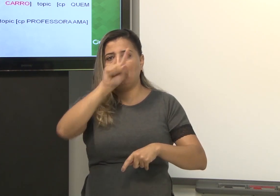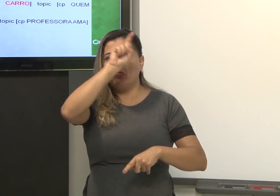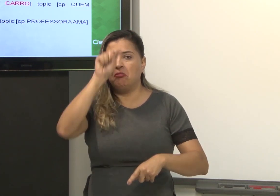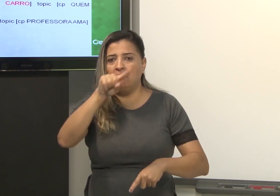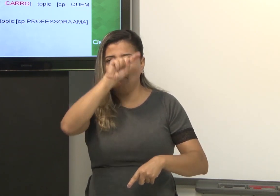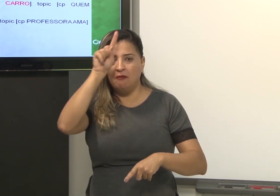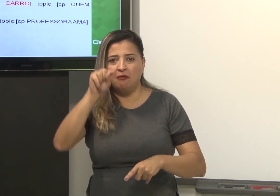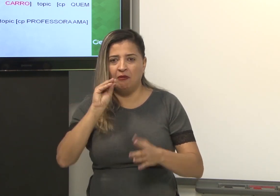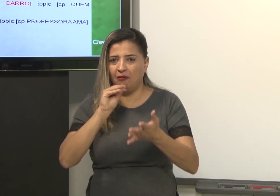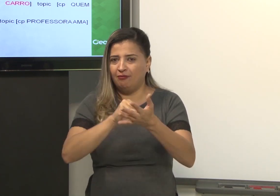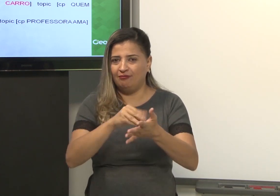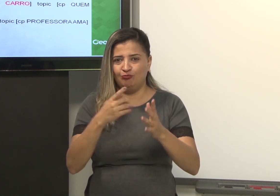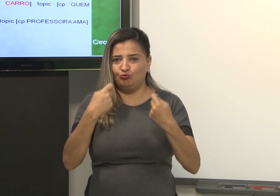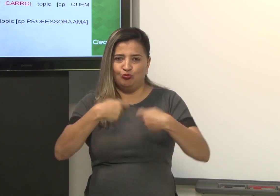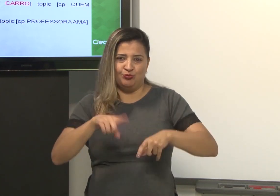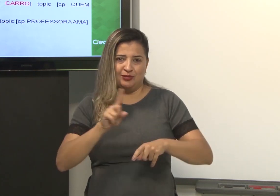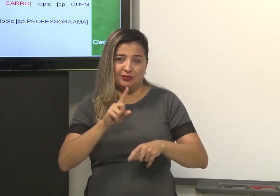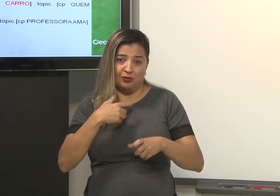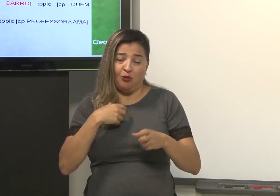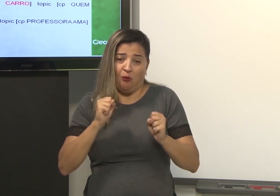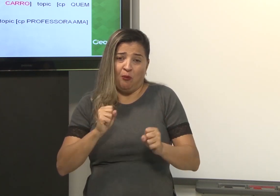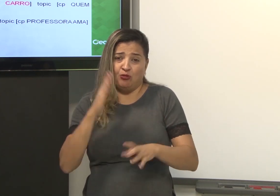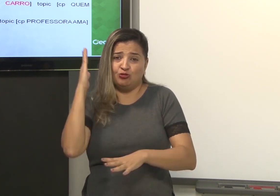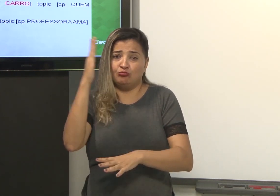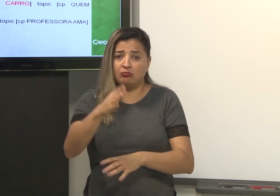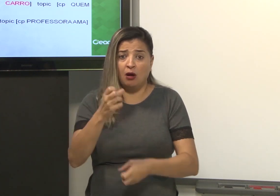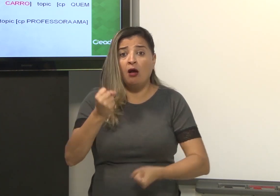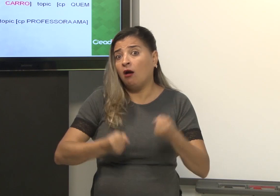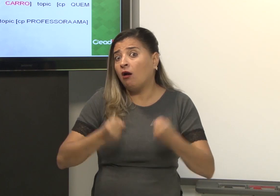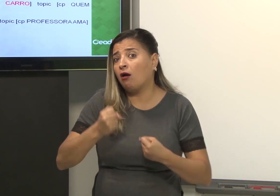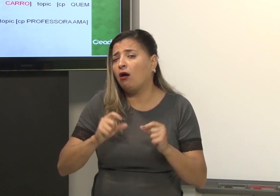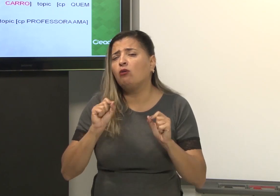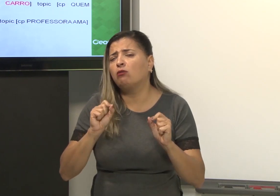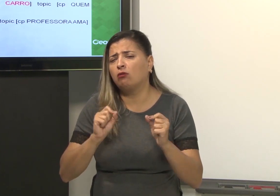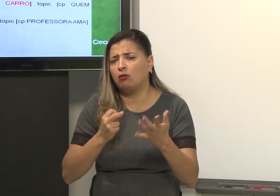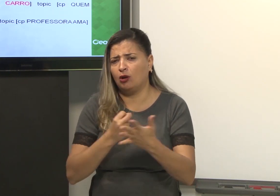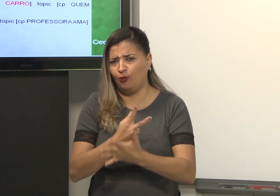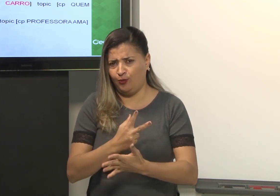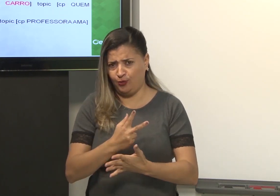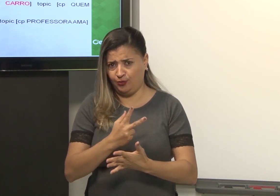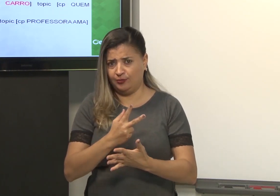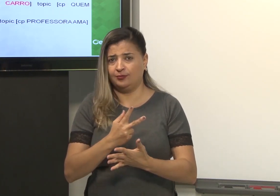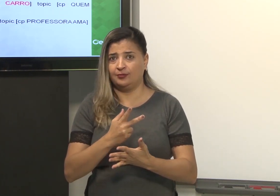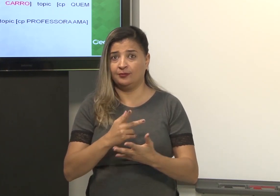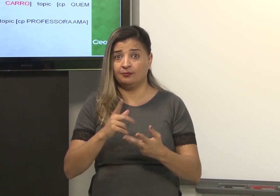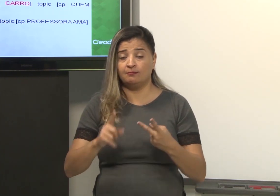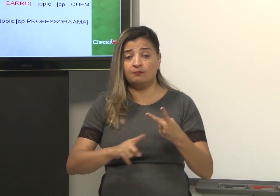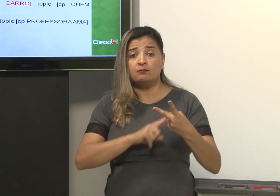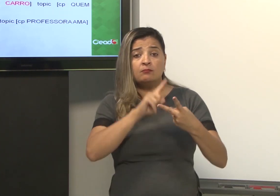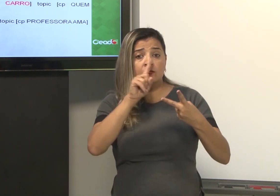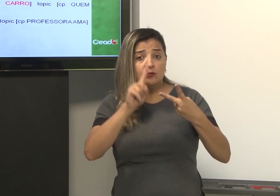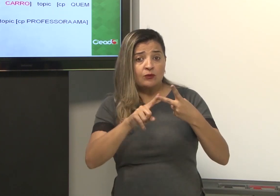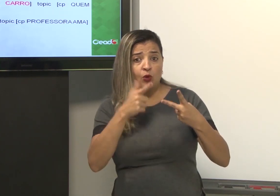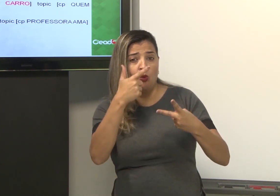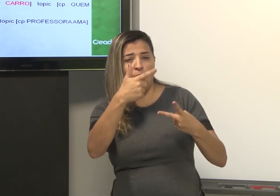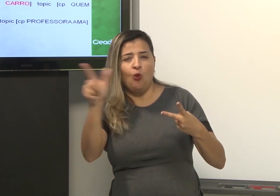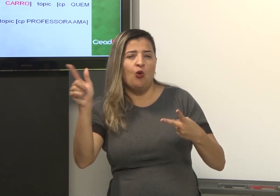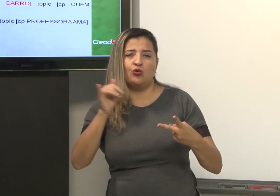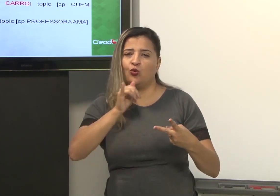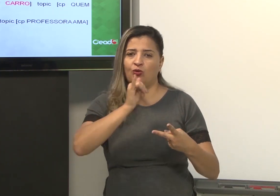Eu não preciso demarcar com a interrogação. Já tem ali, que é uma pergunta. Quem comprou esse carro? Então,